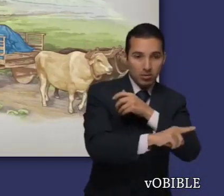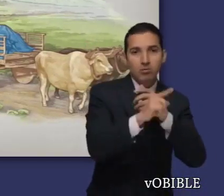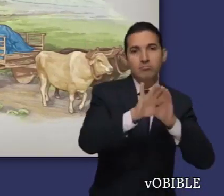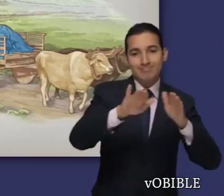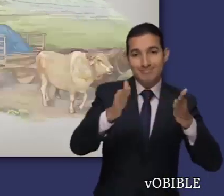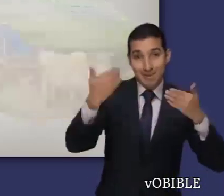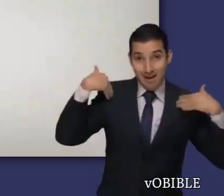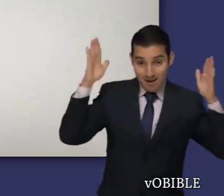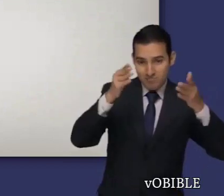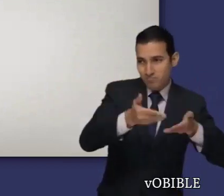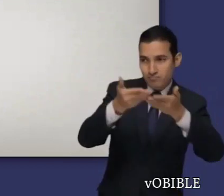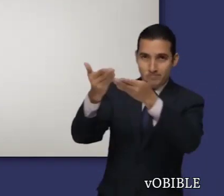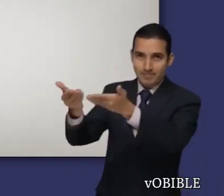Israel.